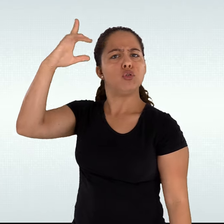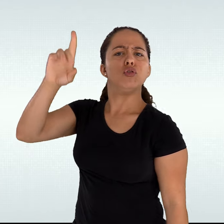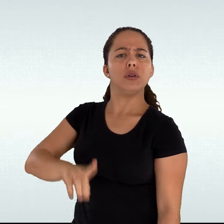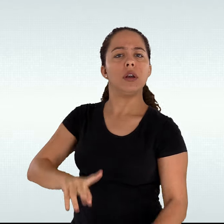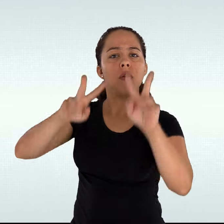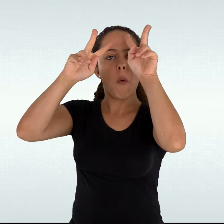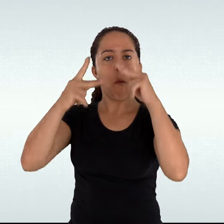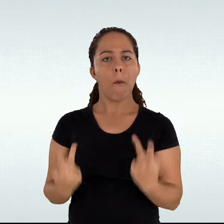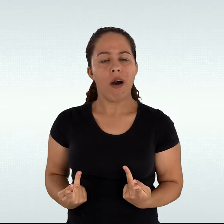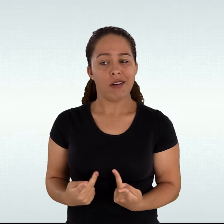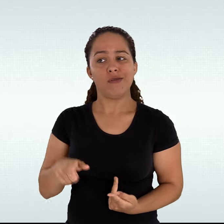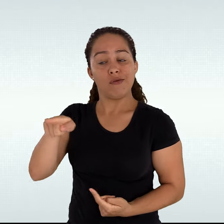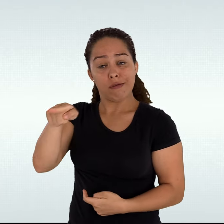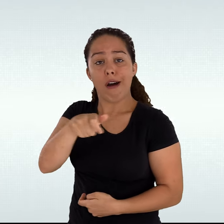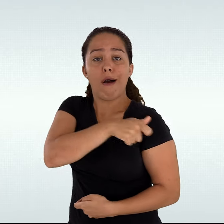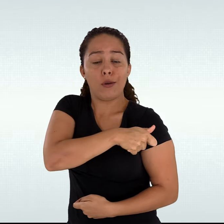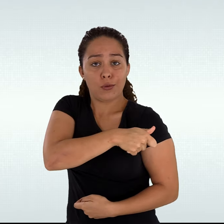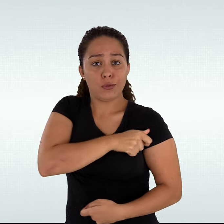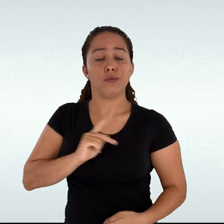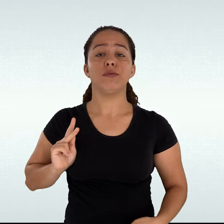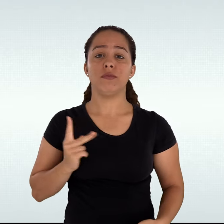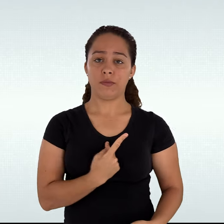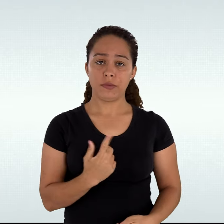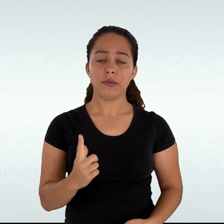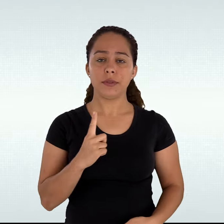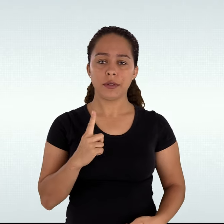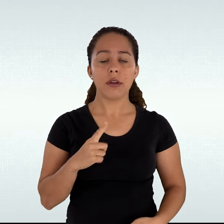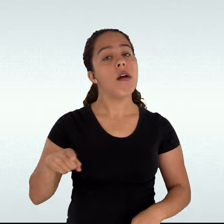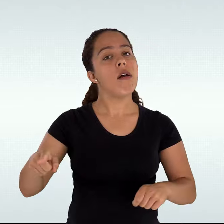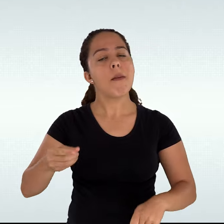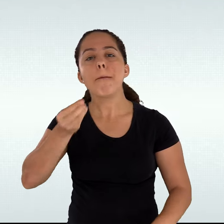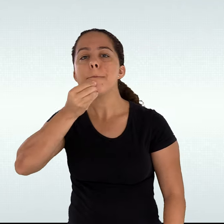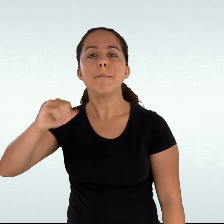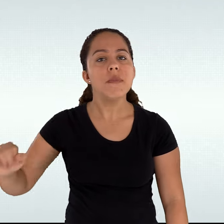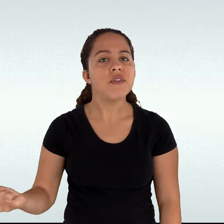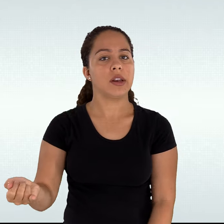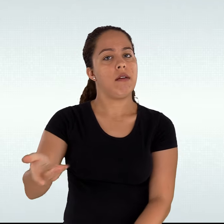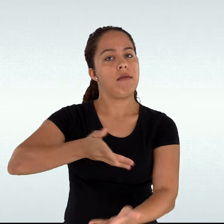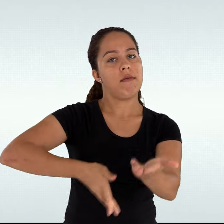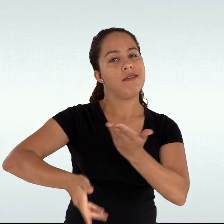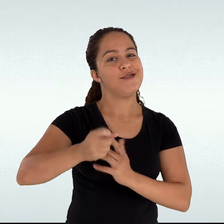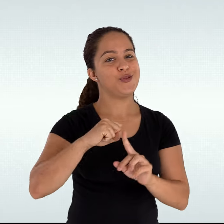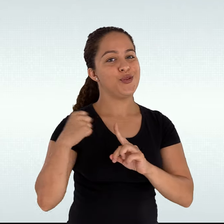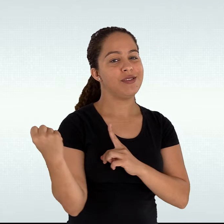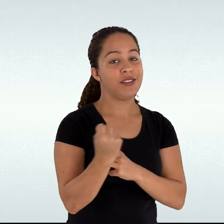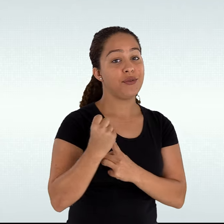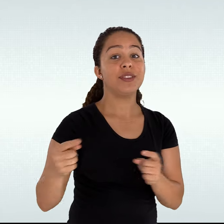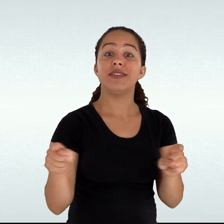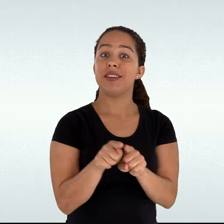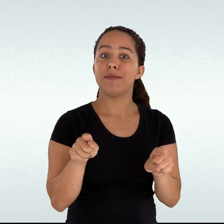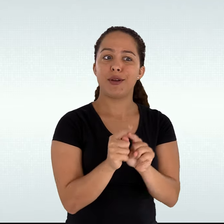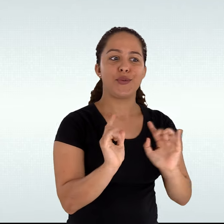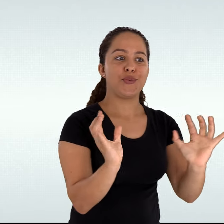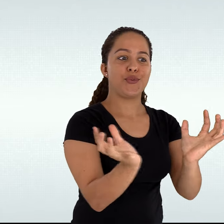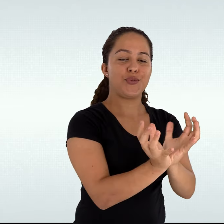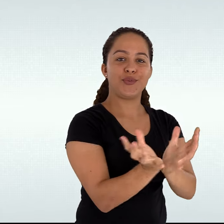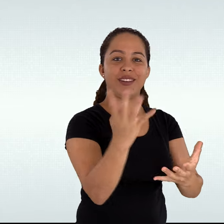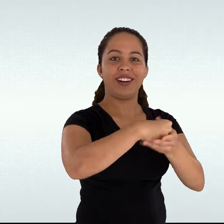dignidade humana do aluno trans, amplificando sua interação social e seu envolvimento com a comunidade